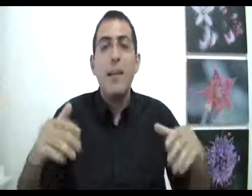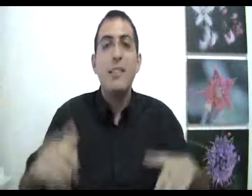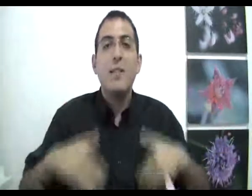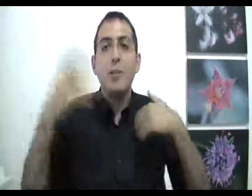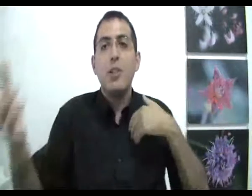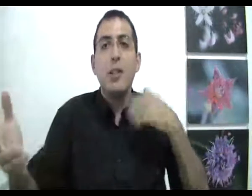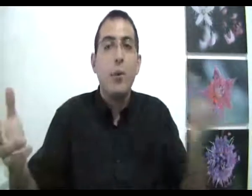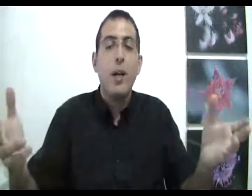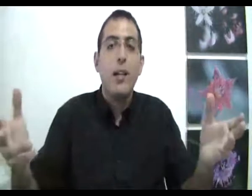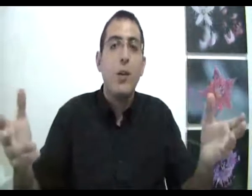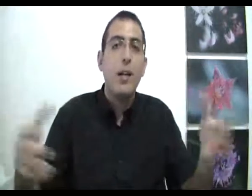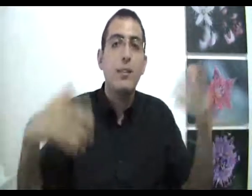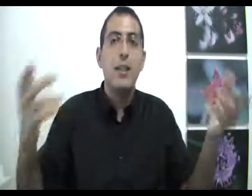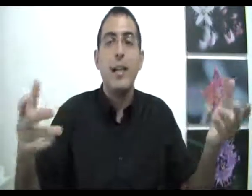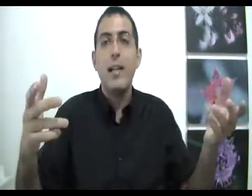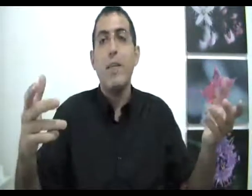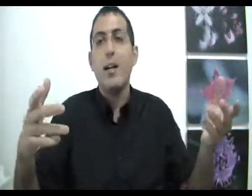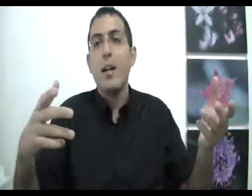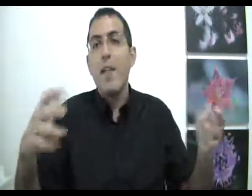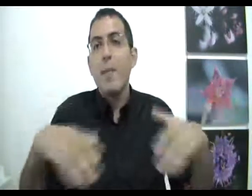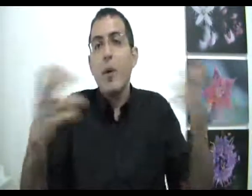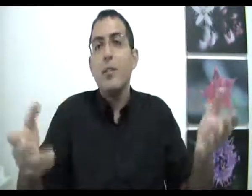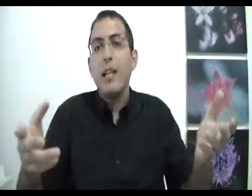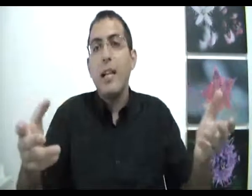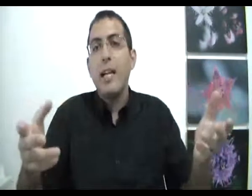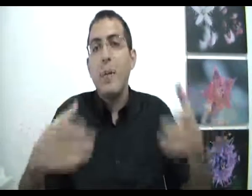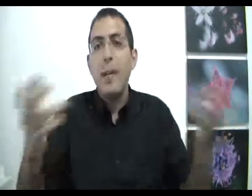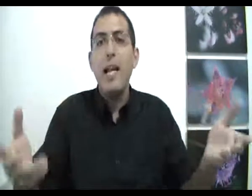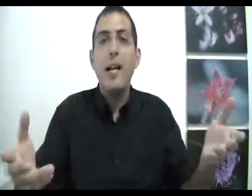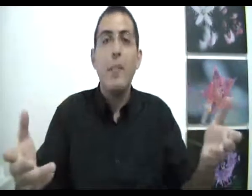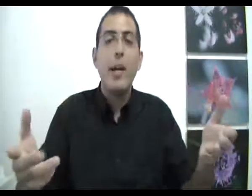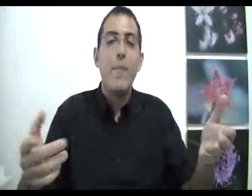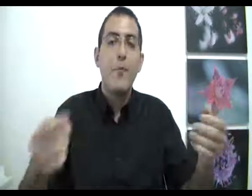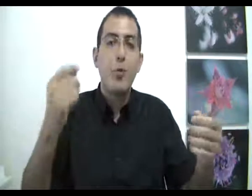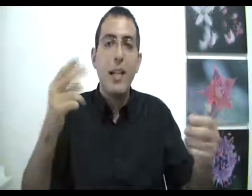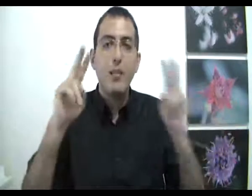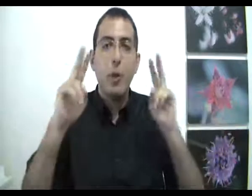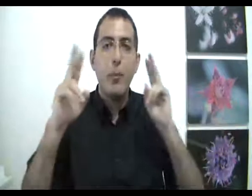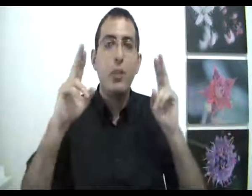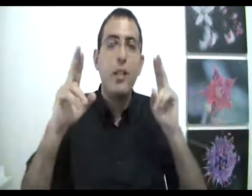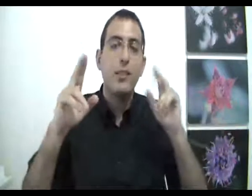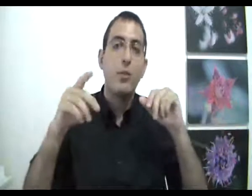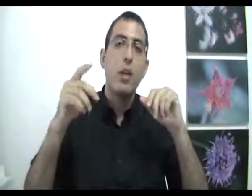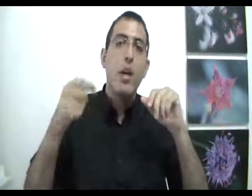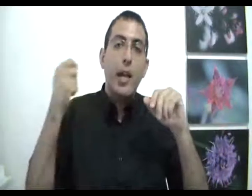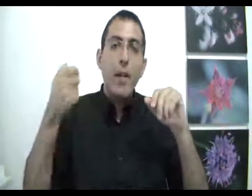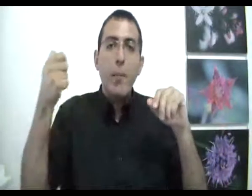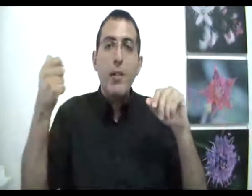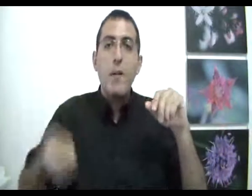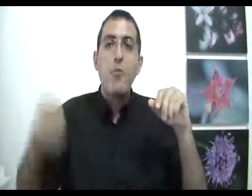ואם זה שאתה בוחר ככה או אחרת זה אקראי לגמרי אם הכל זה אקראי לגמרי מילא אין לך בחירה זאת אומרת נבדוק פה את שני הקצוות אם נאמר שמשהו